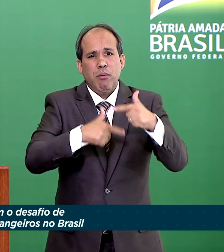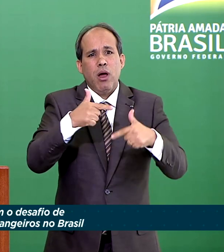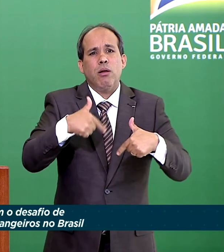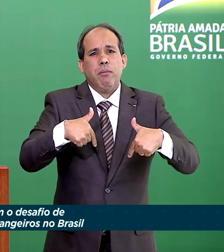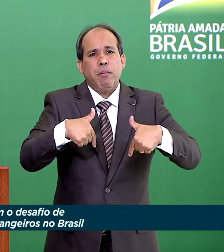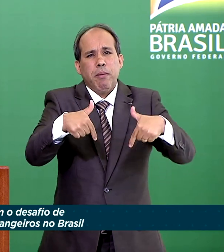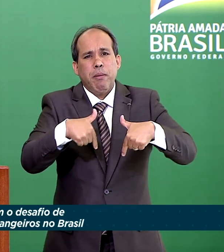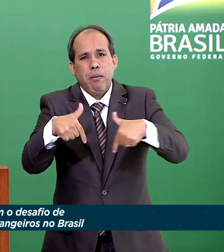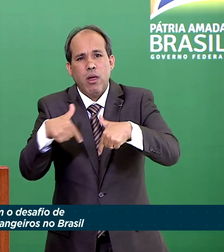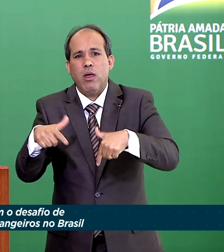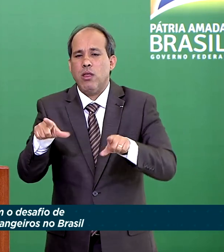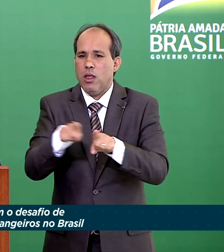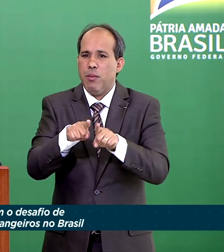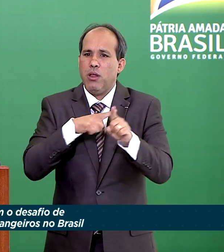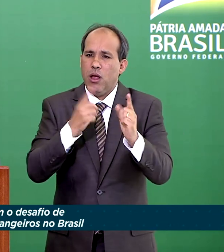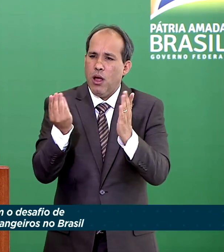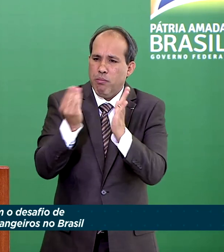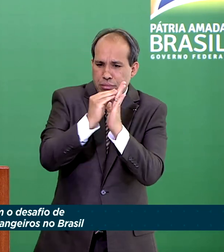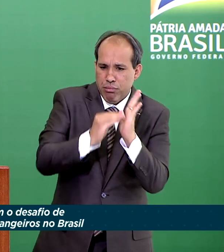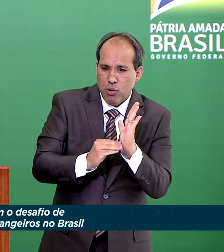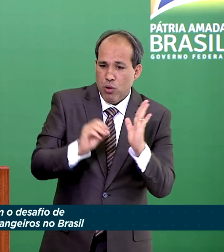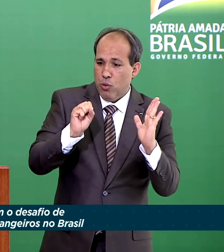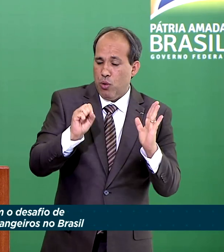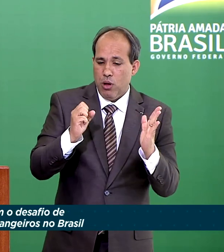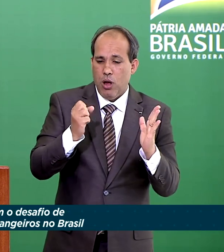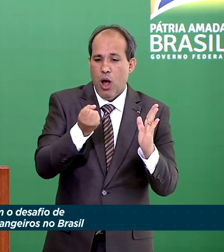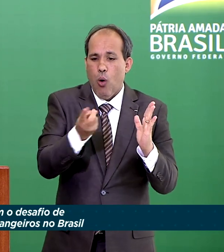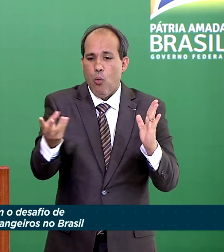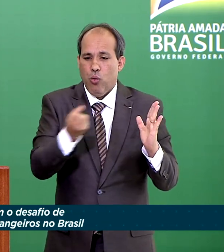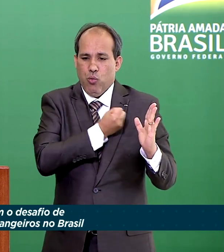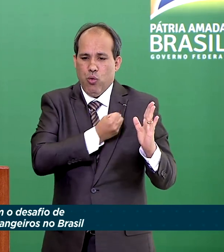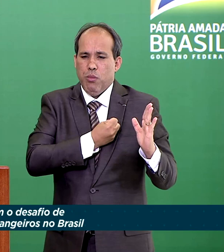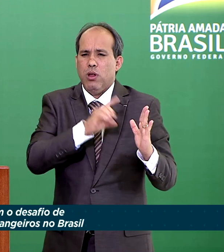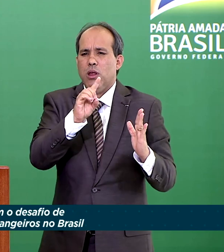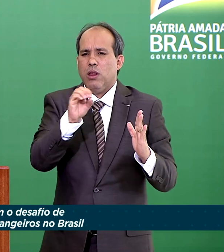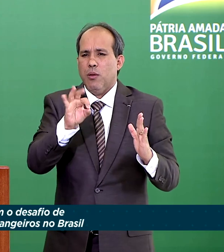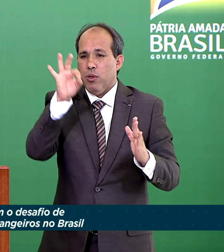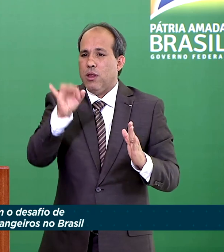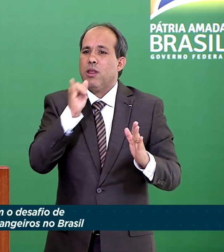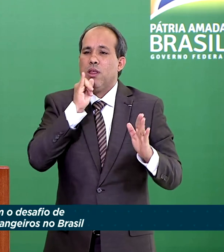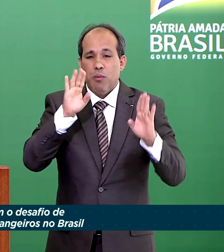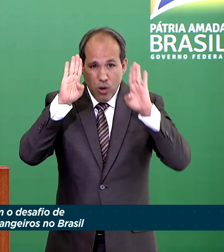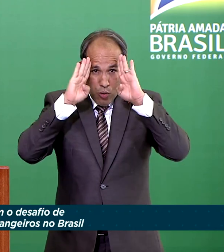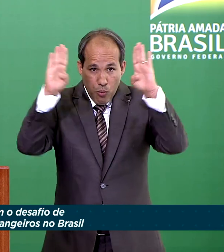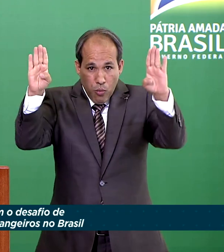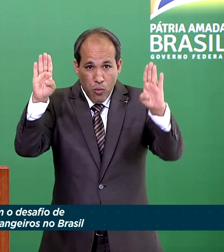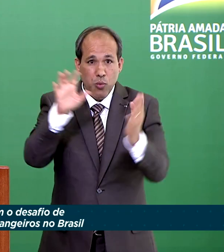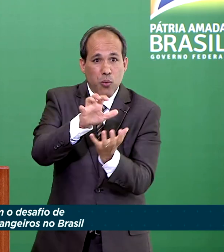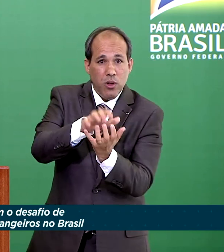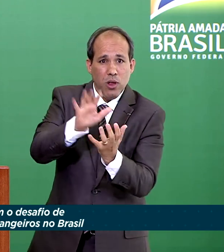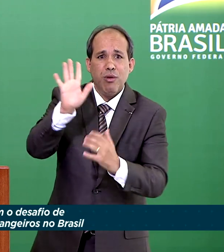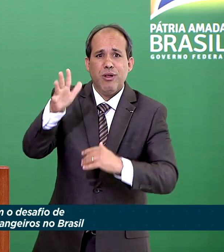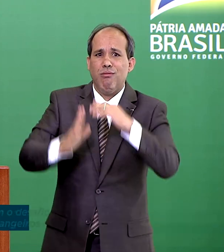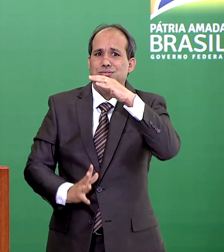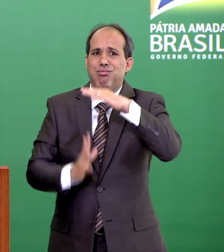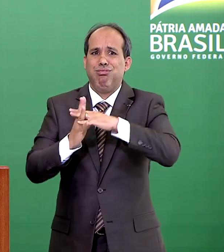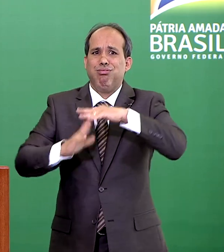rubis já estão 100%, como é o aeroporto de Recife, que já ultrapassou os números de 2019. 2019.